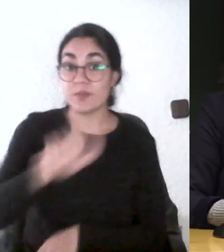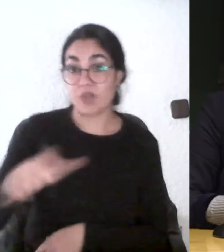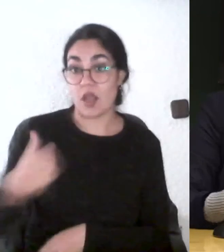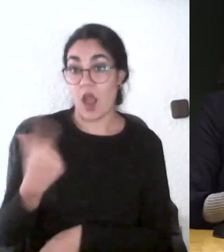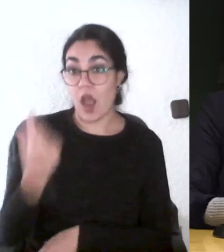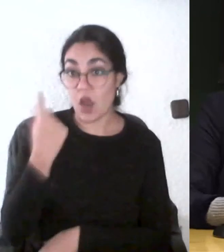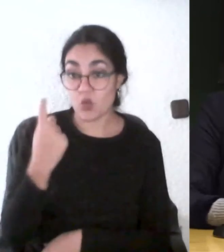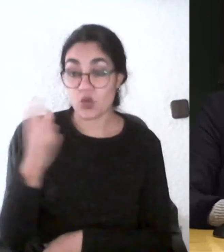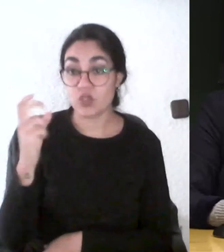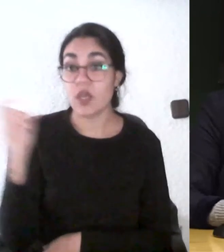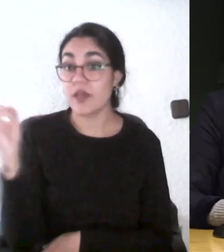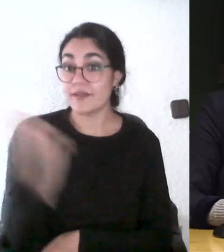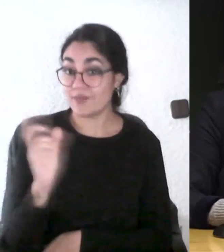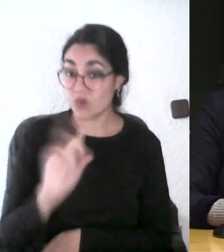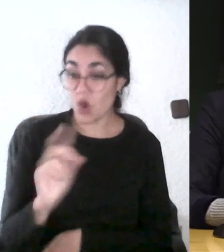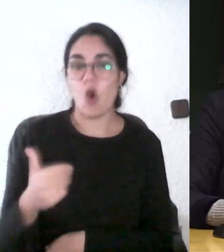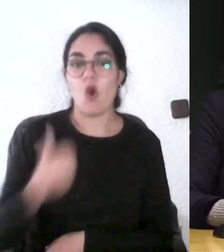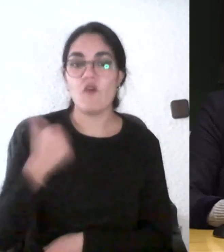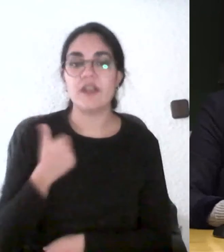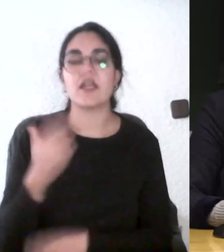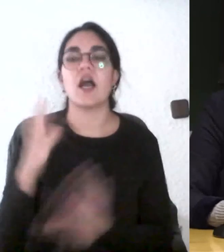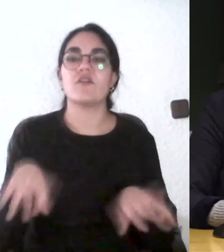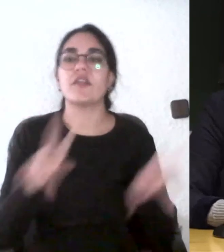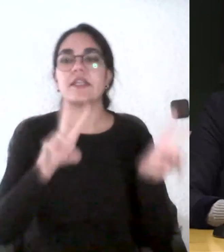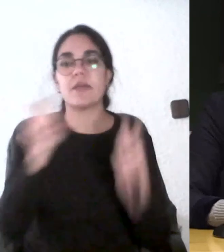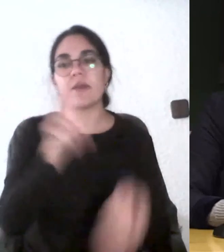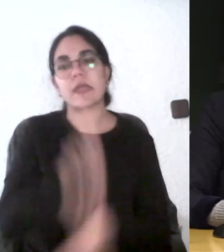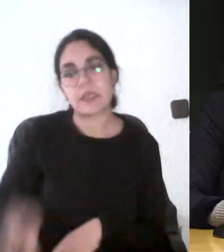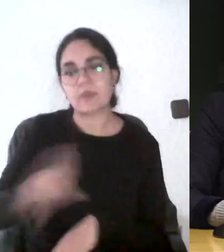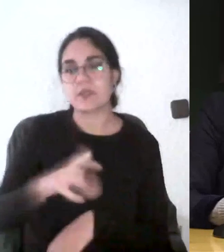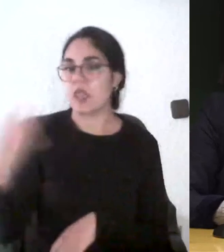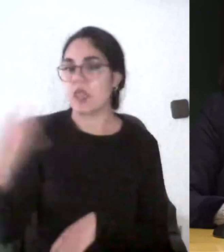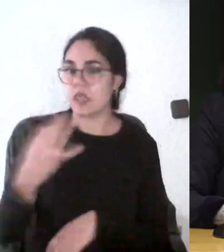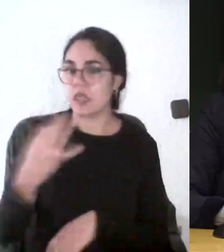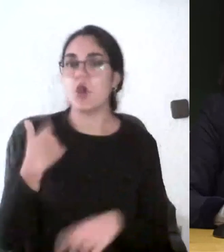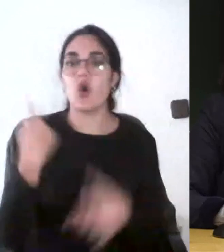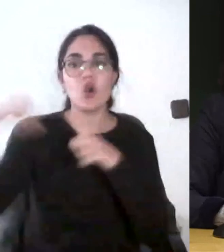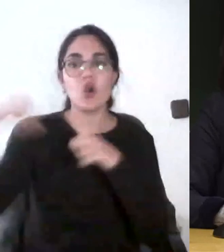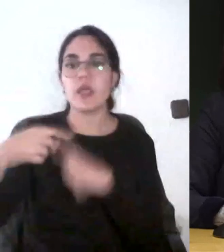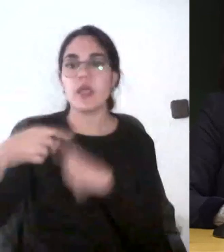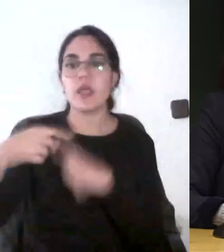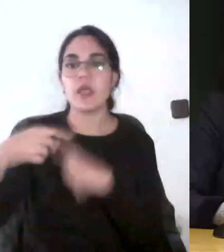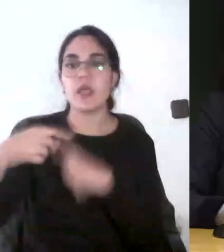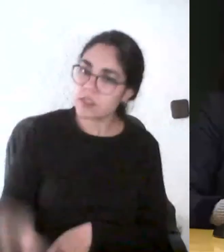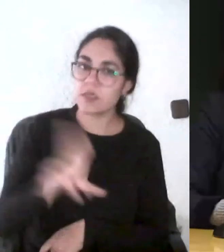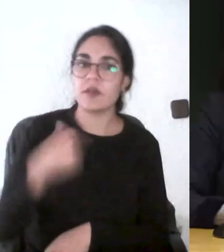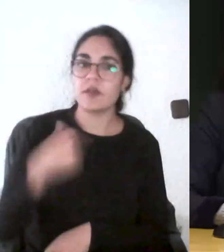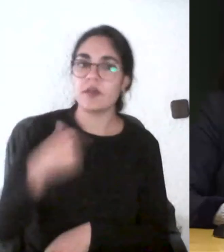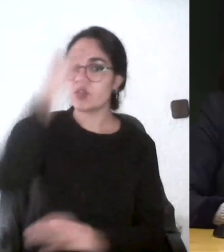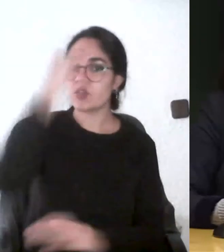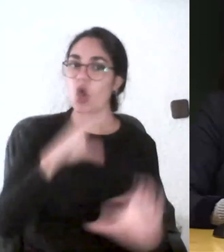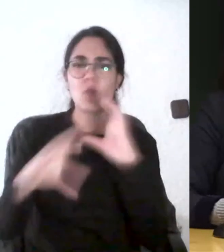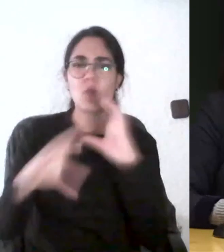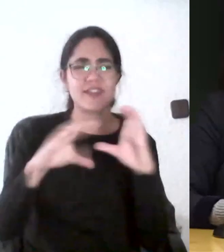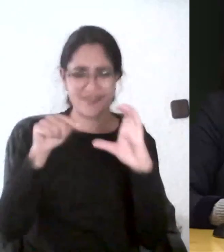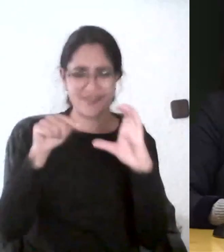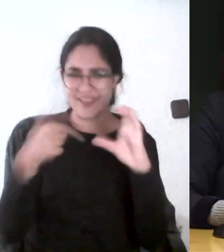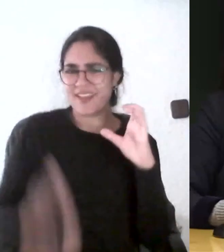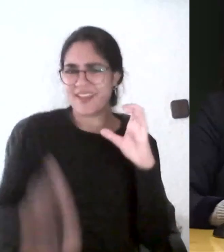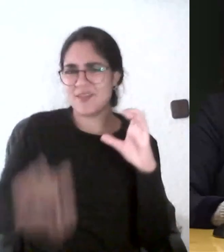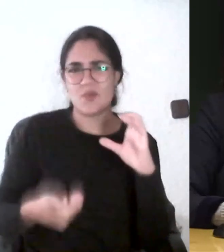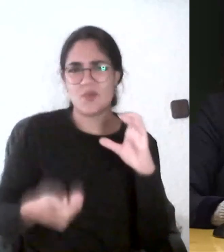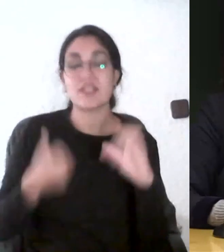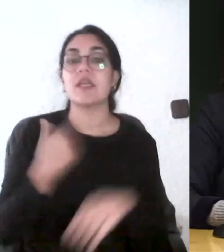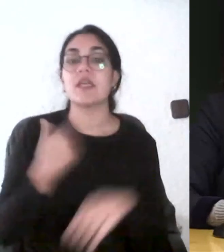pues es que yo tengo que volver a insistir en ese tema que a lo mejor había visto en el tema anterior entonces comunicar es muy importante y que necesitamos tener una relación